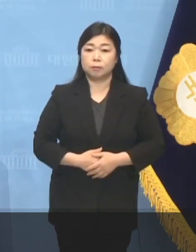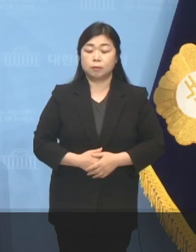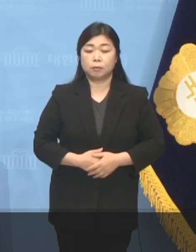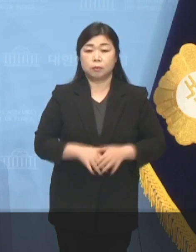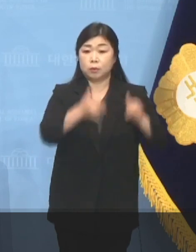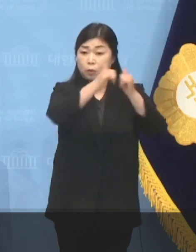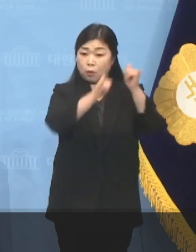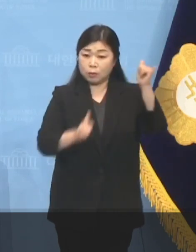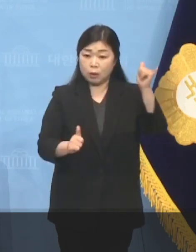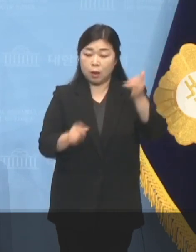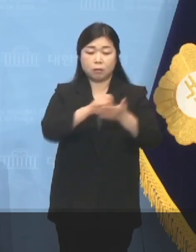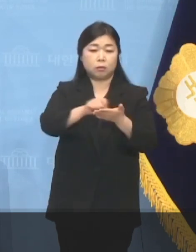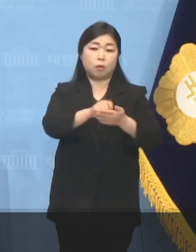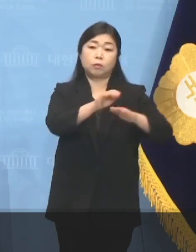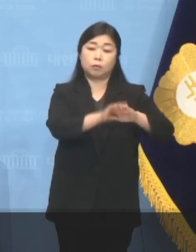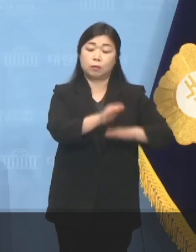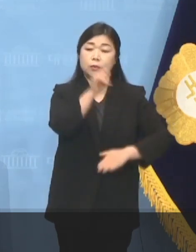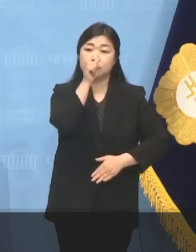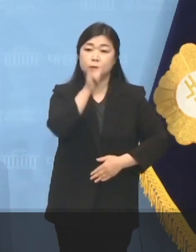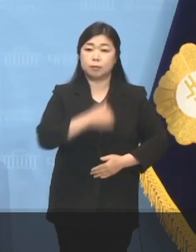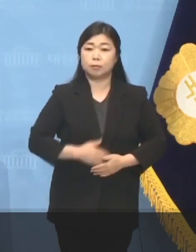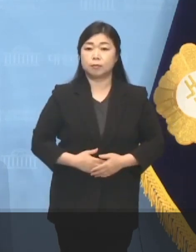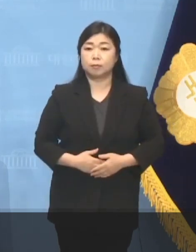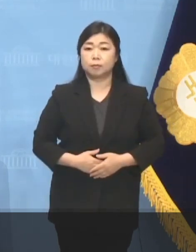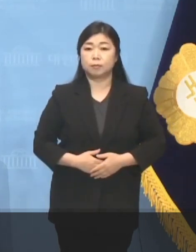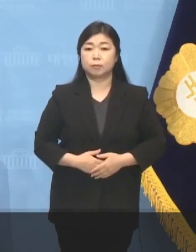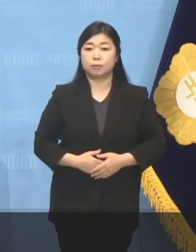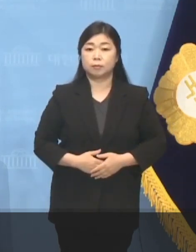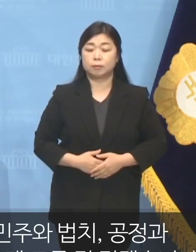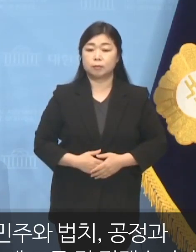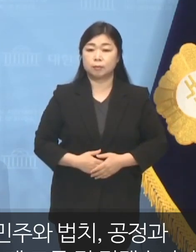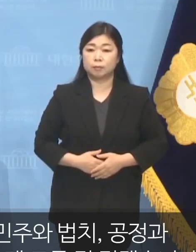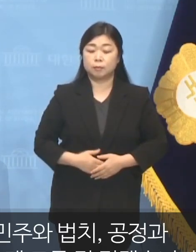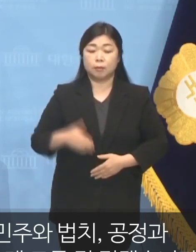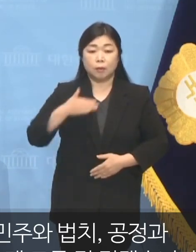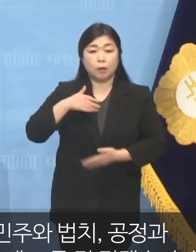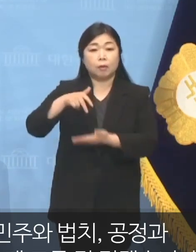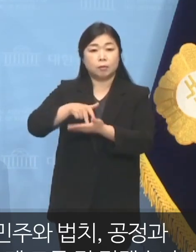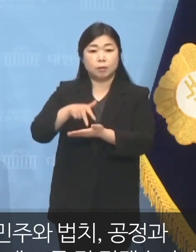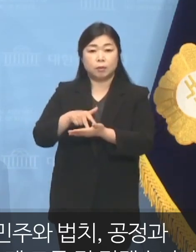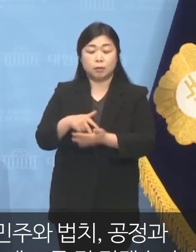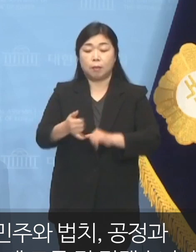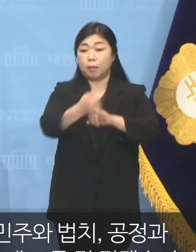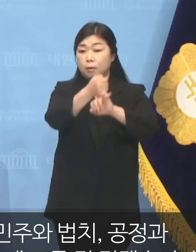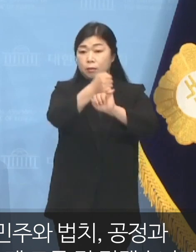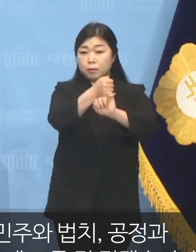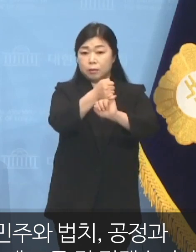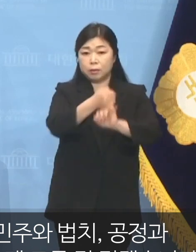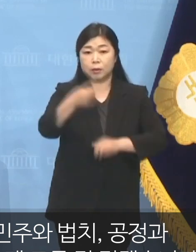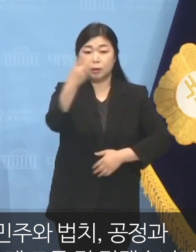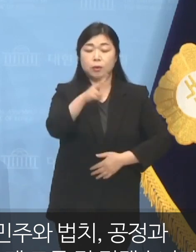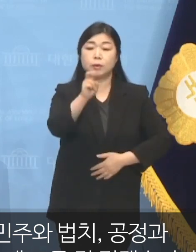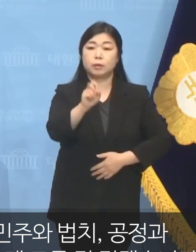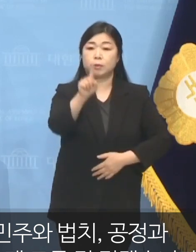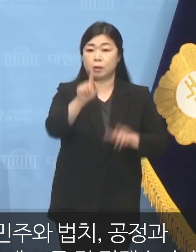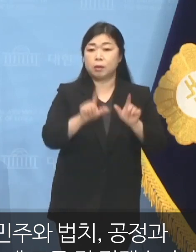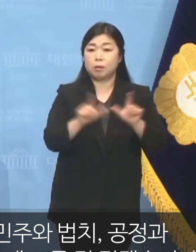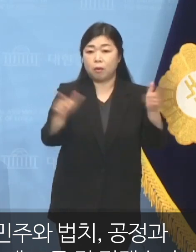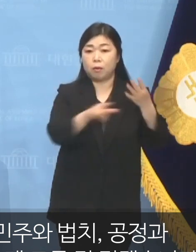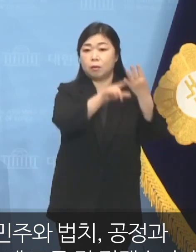역사가 기록할 것입니다. 저는 반드시 2021년